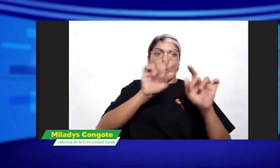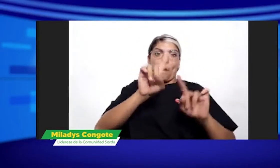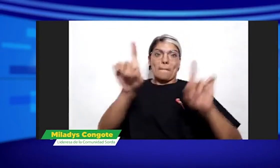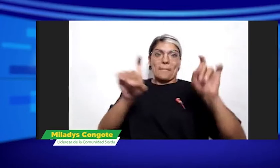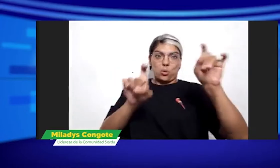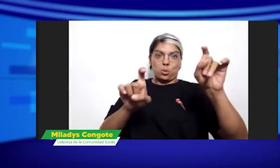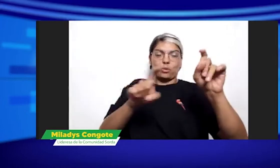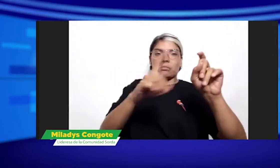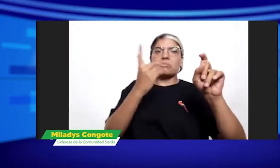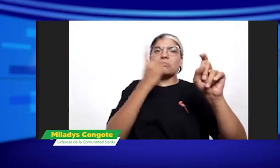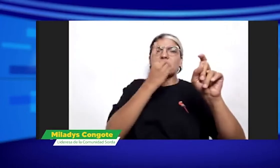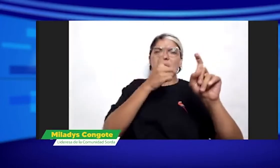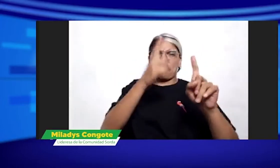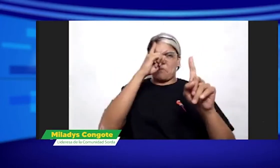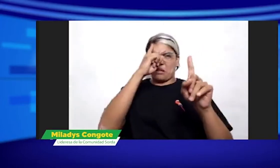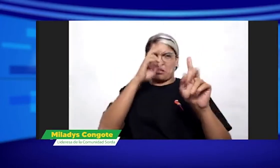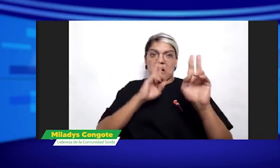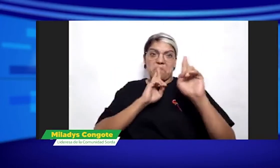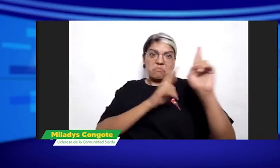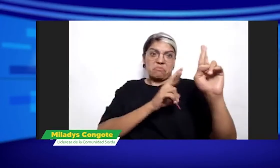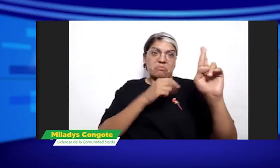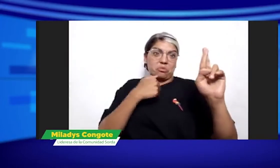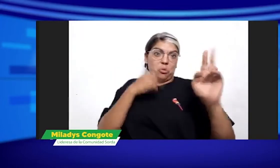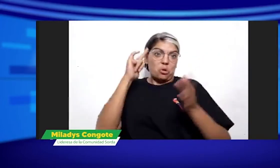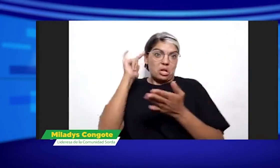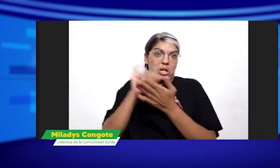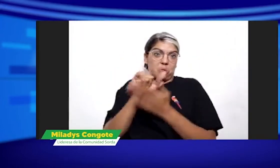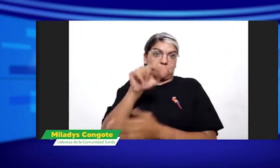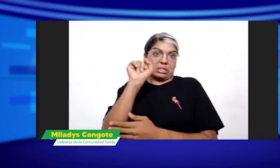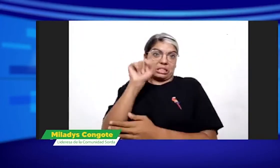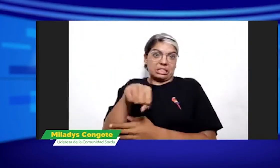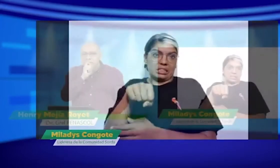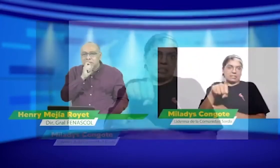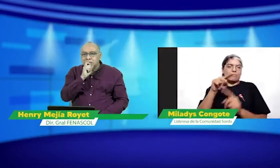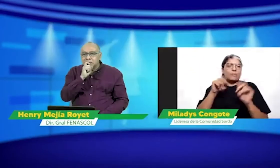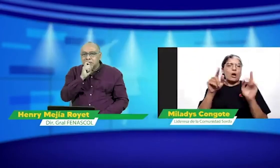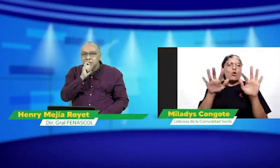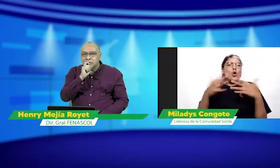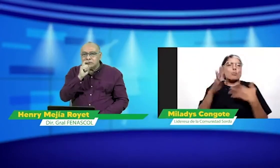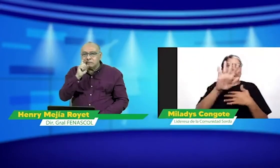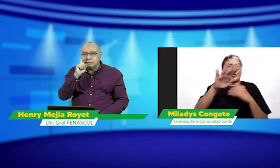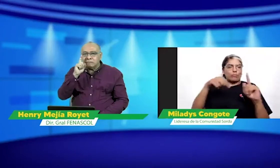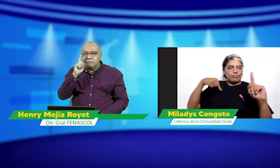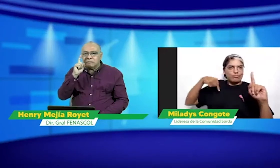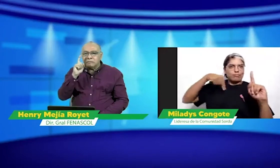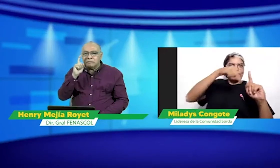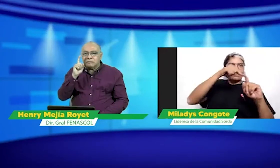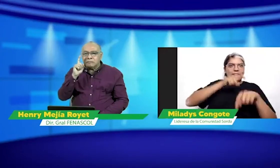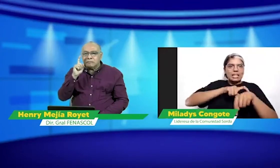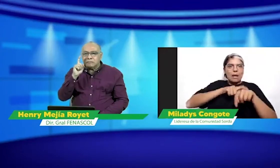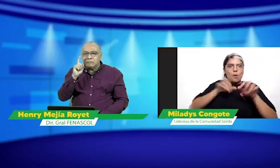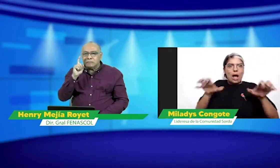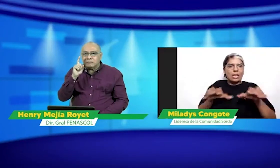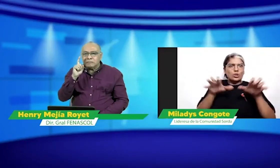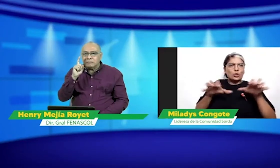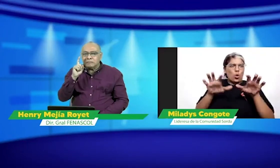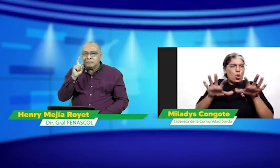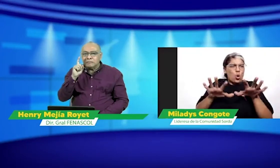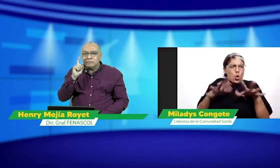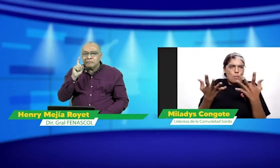Quiero preguntarle a Cinda exactamente la misma pregunta, yo creo que sí, y asumo que tú también lo responderías, pero